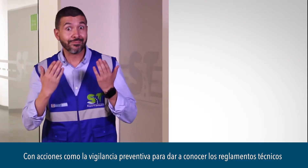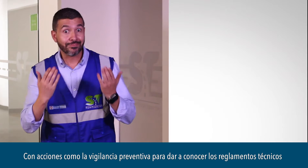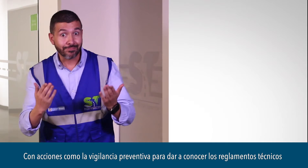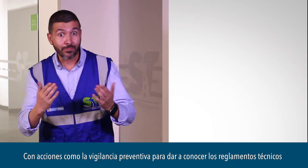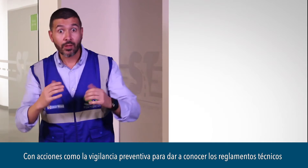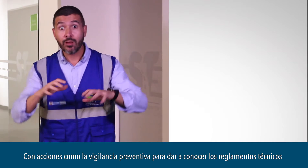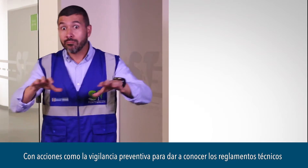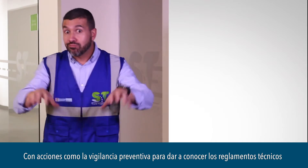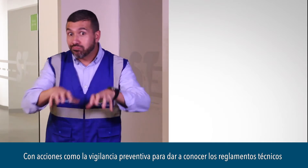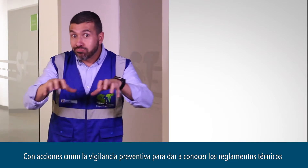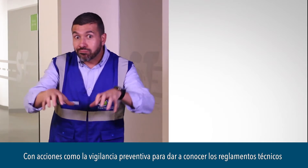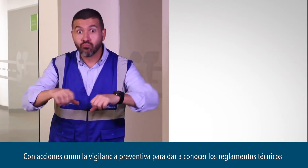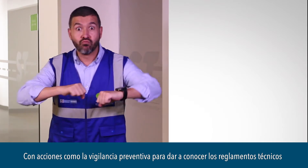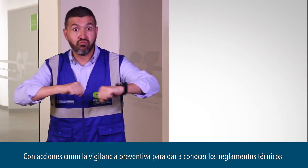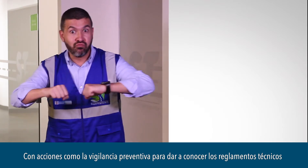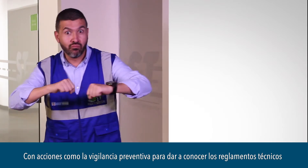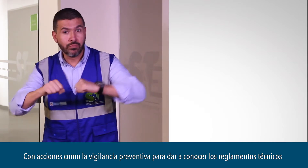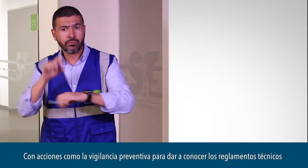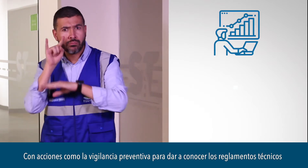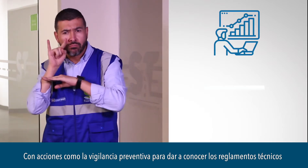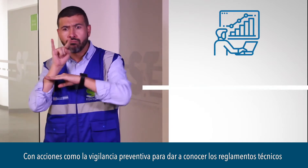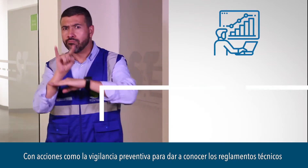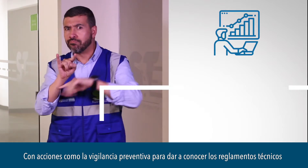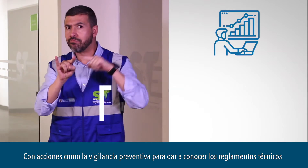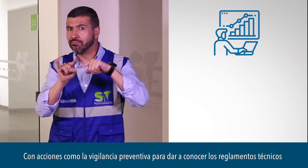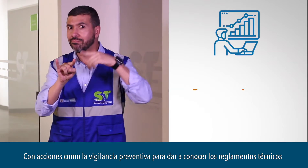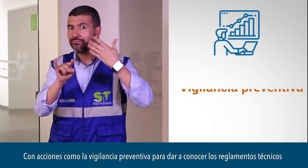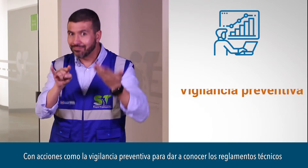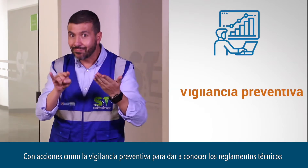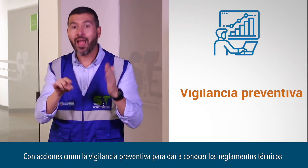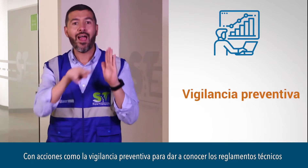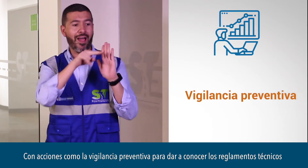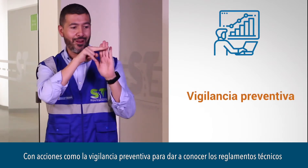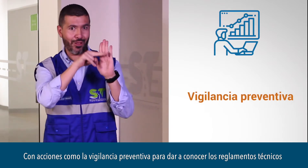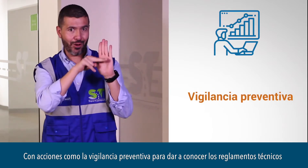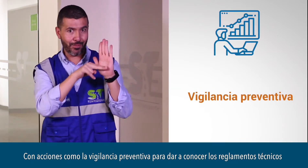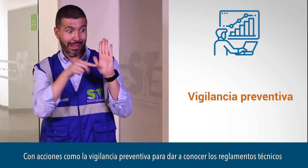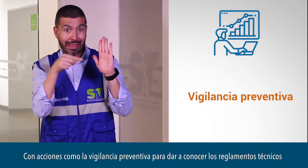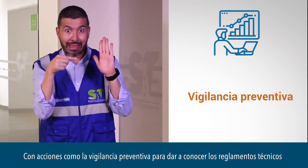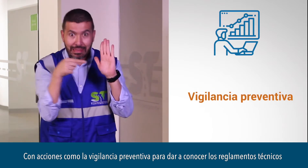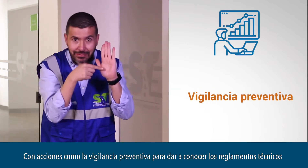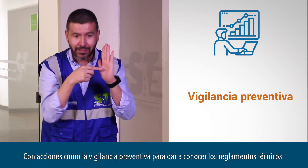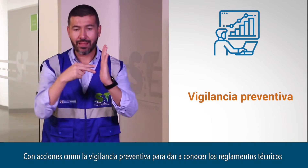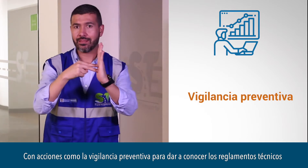Con acciones como la vigilancia preventiva para dar a conocer los reglamentos técnicos